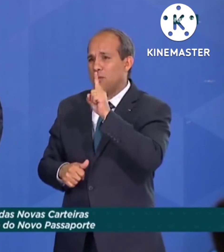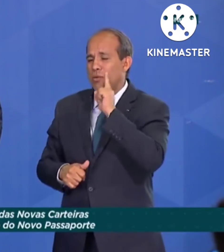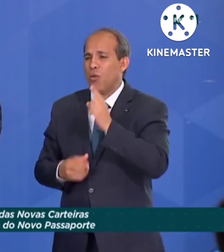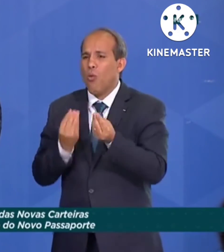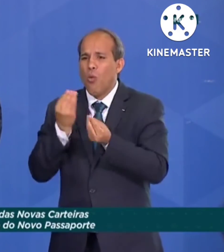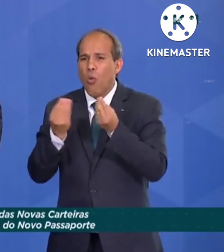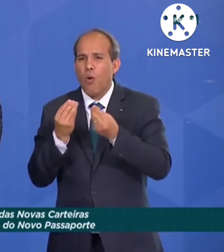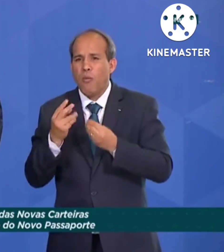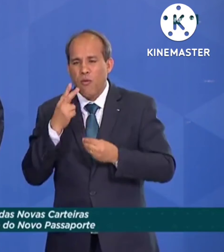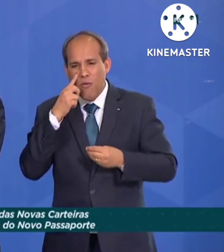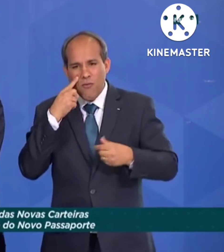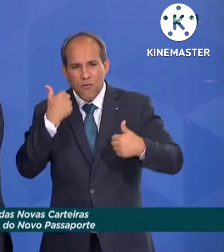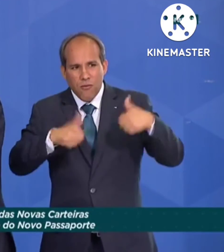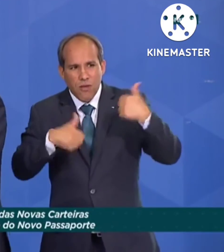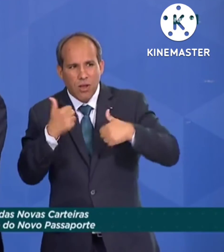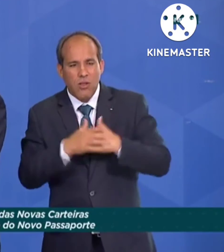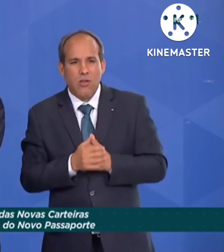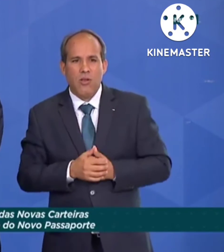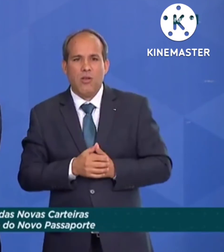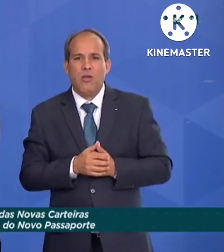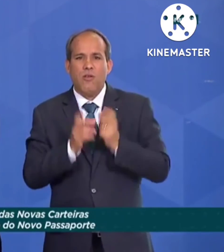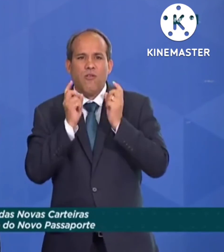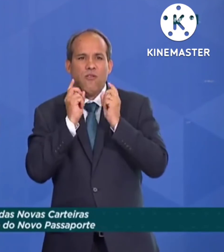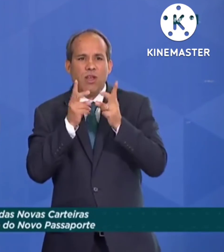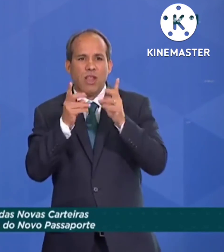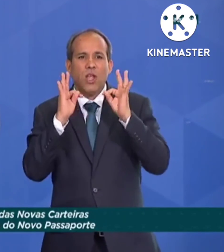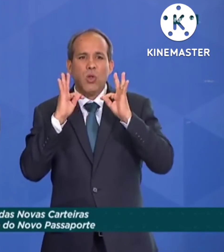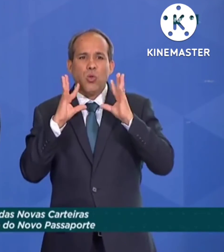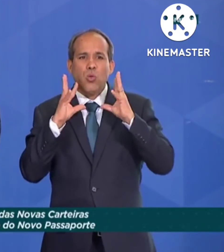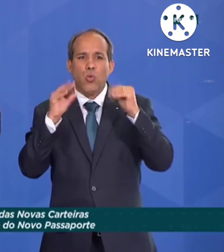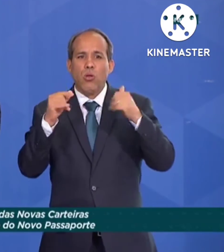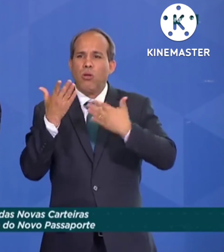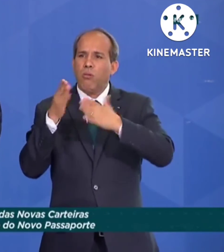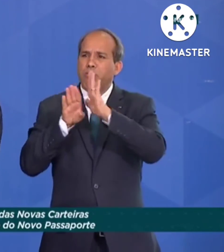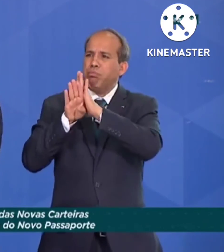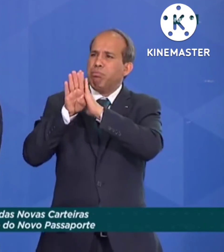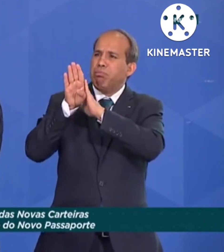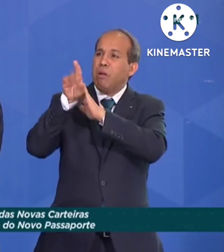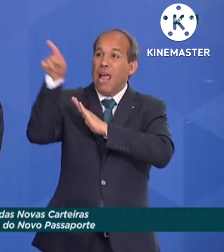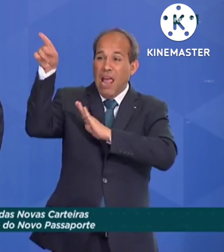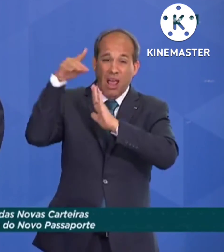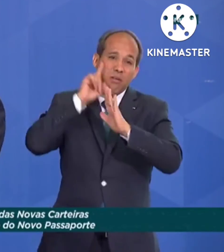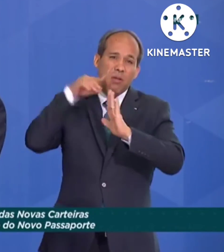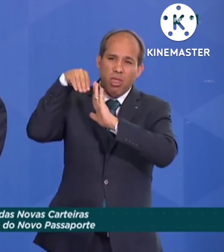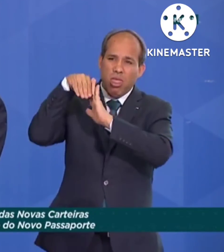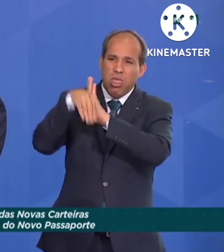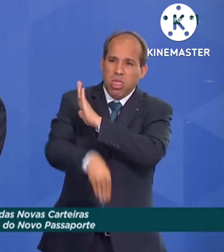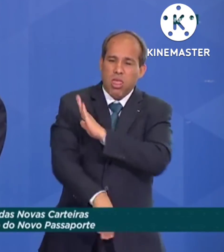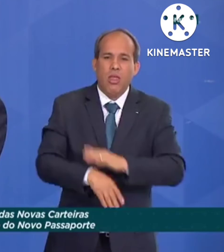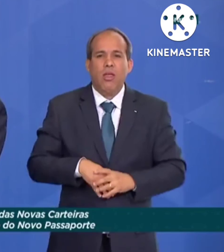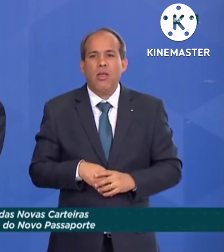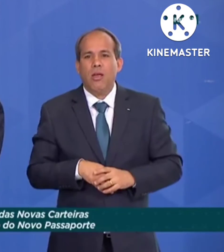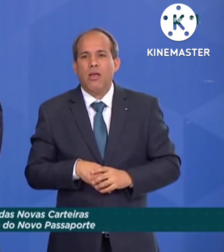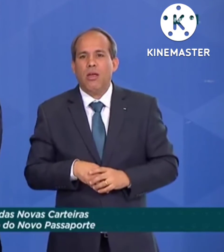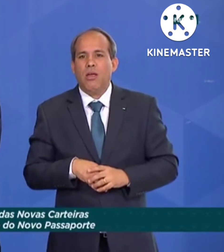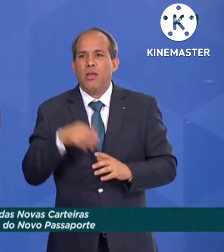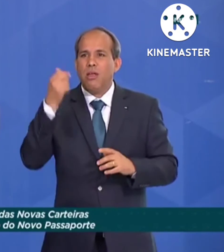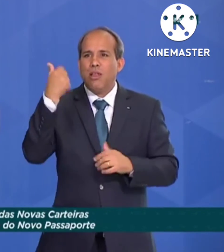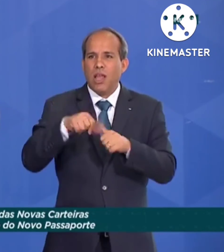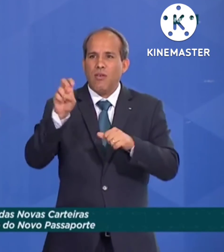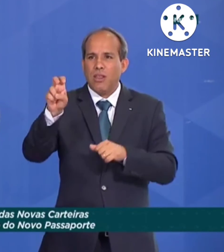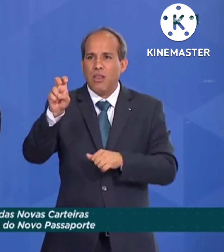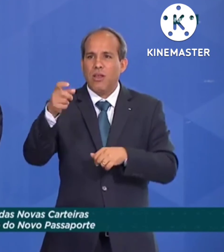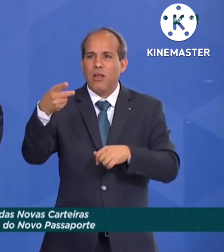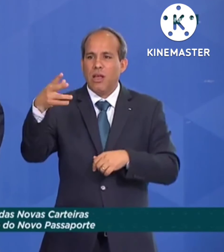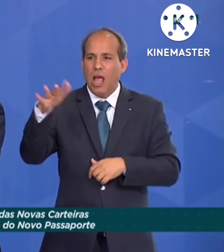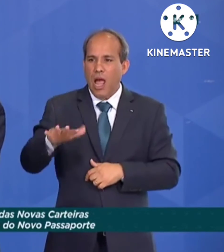revendo, como eu dizia que iam rever, todas as previsões de crescimento deles estão revendo para baixo. Seria cinco, já passaram para três, já está